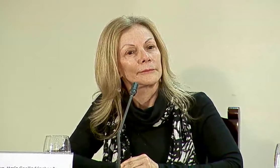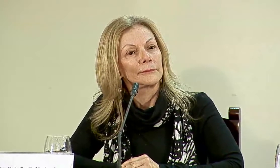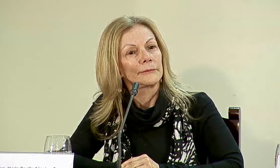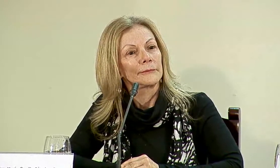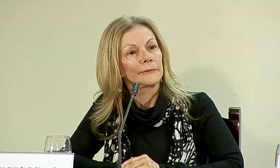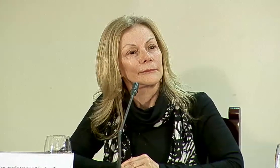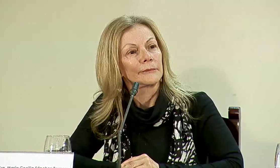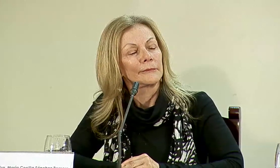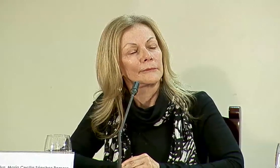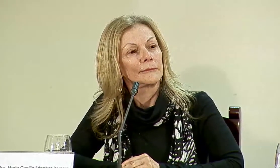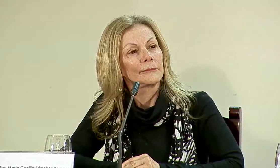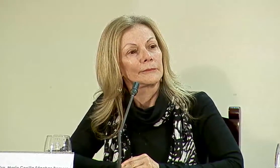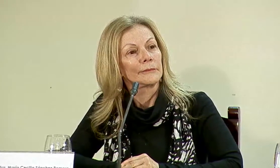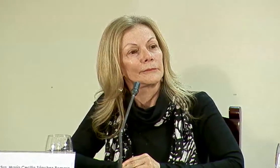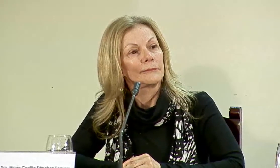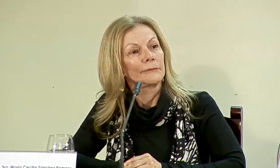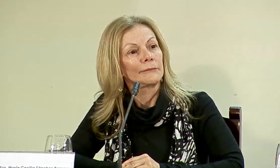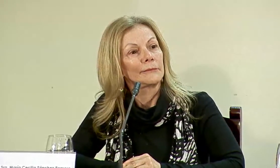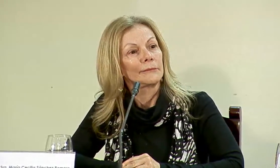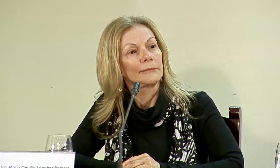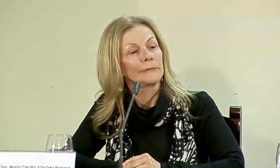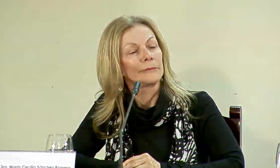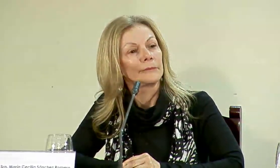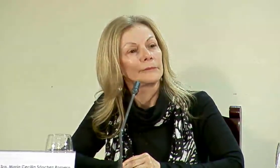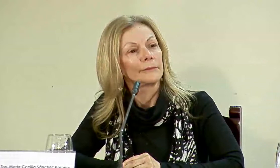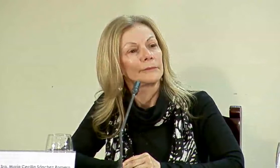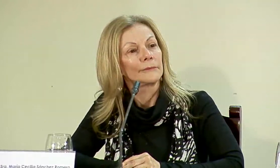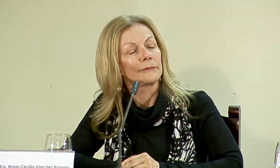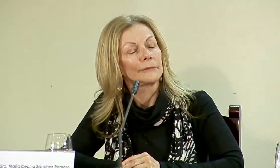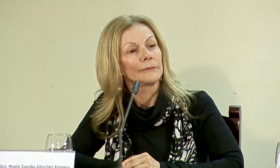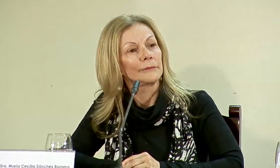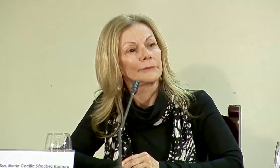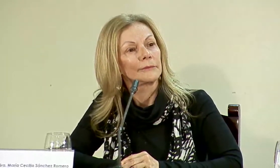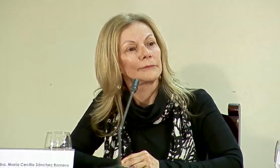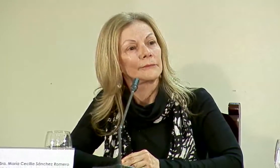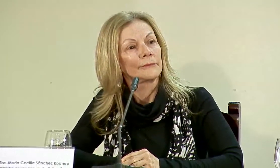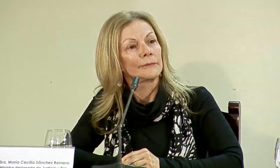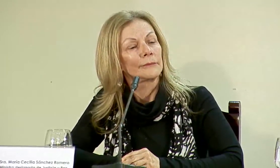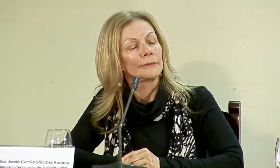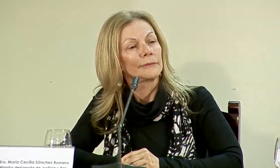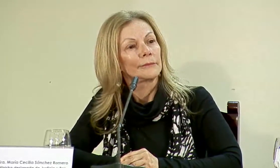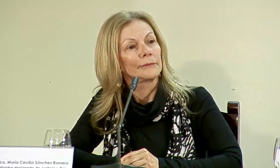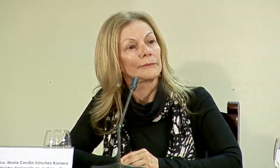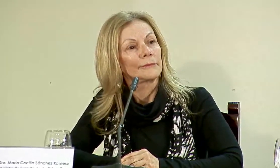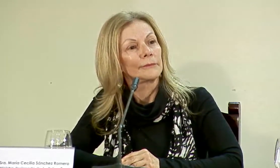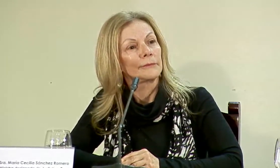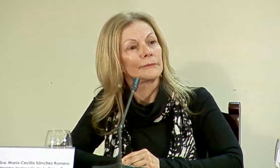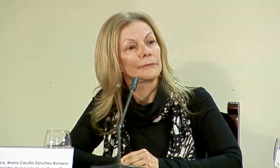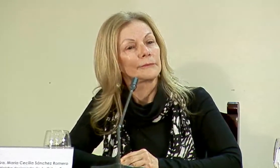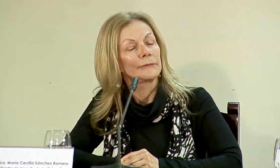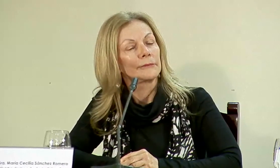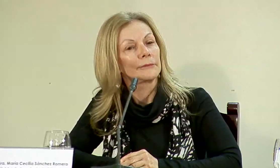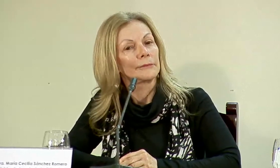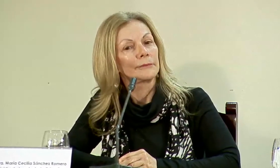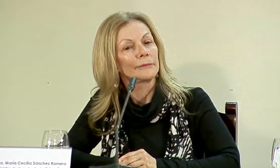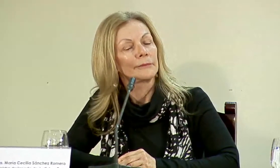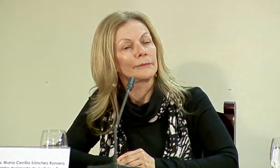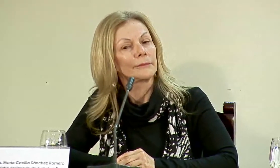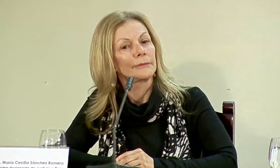INSS. Es como un símil, le aplico, le pongo el ejemplo de un símil futbolístico